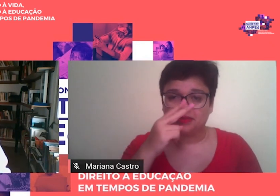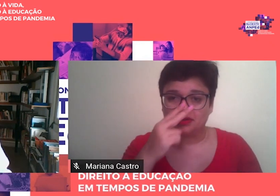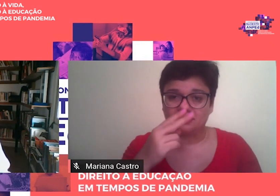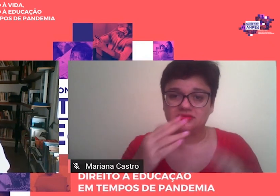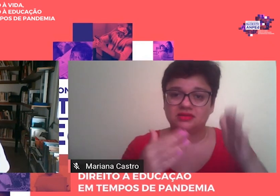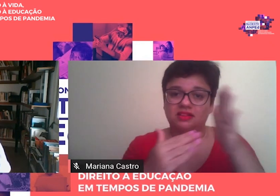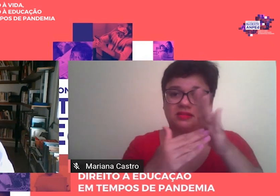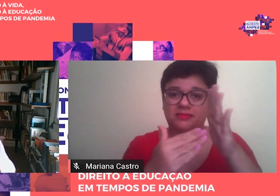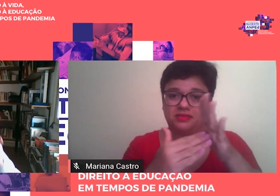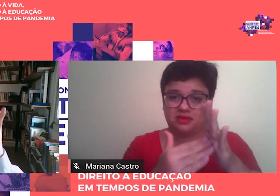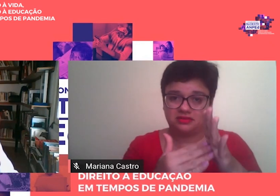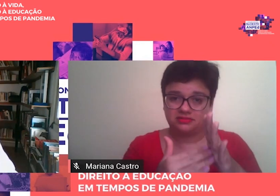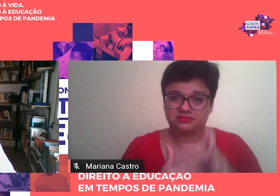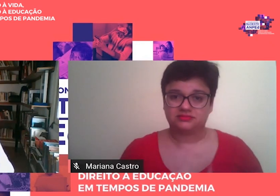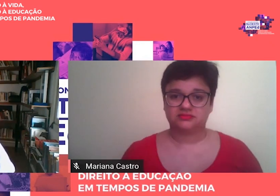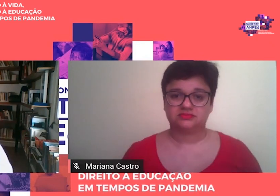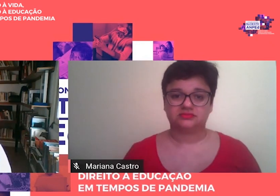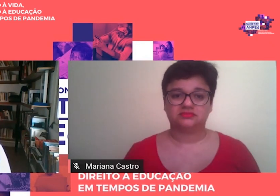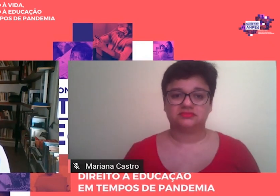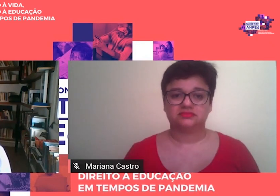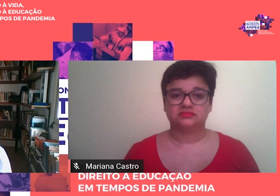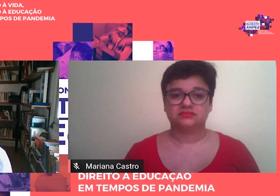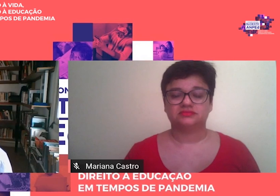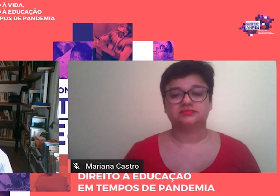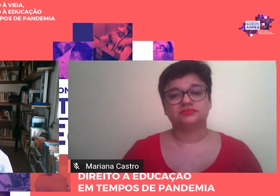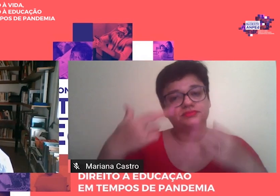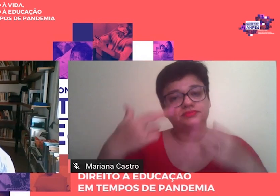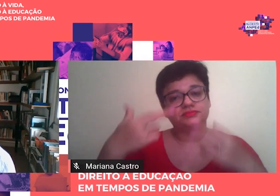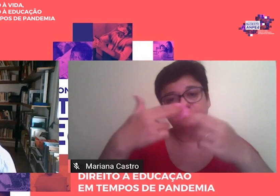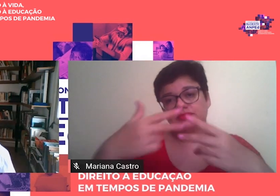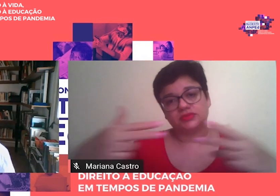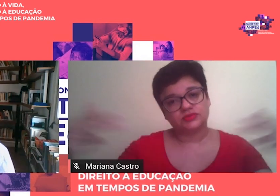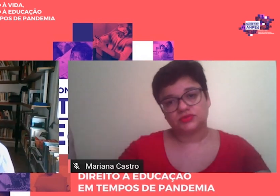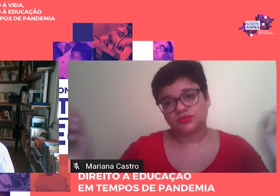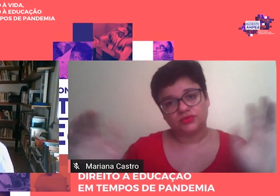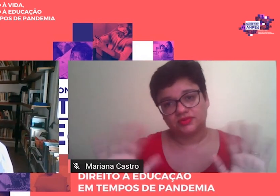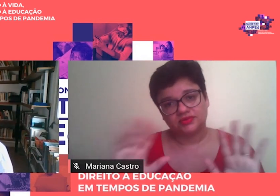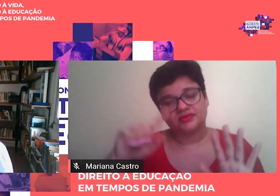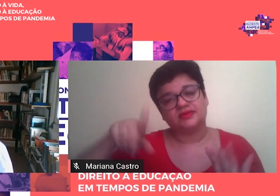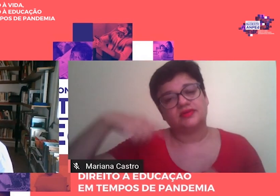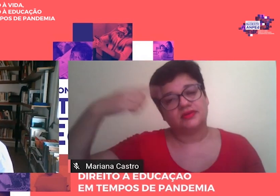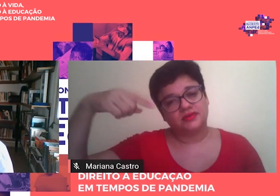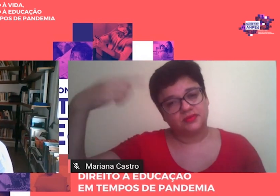limitada. Bem, mas são questões aí que acho que nós poderemos